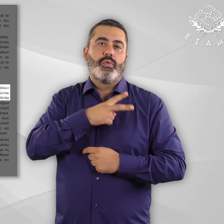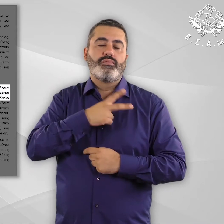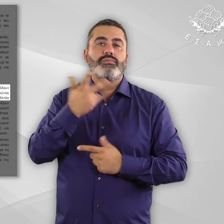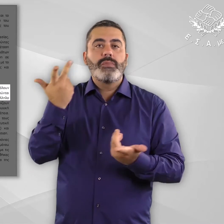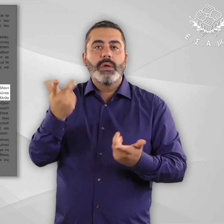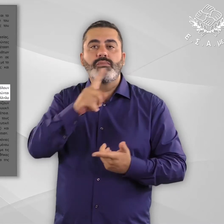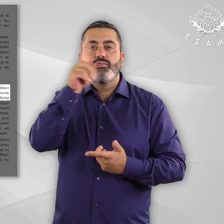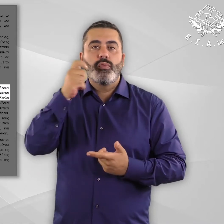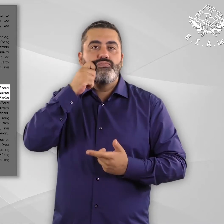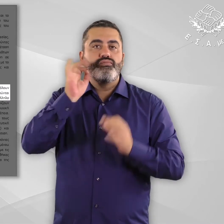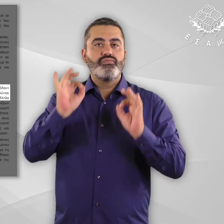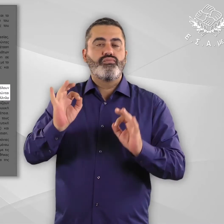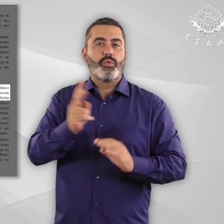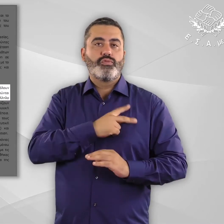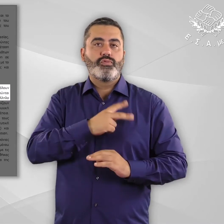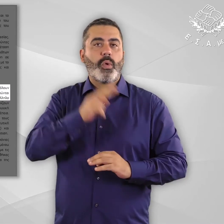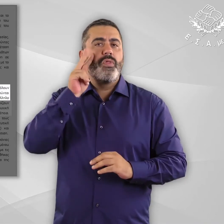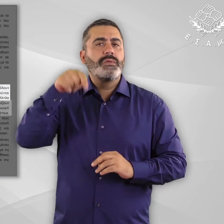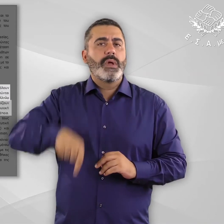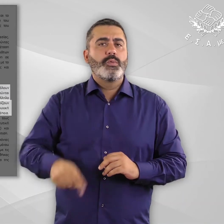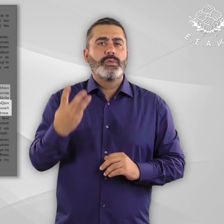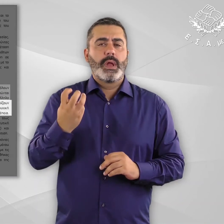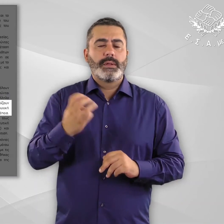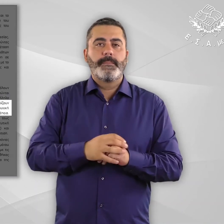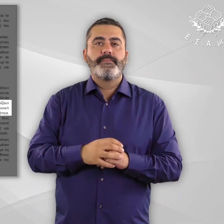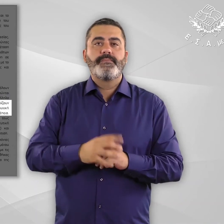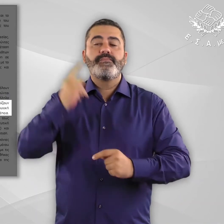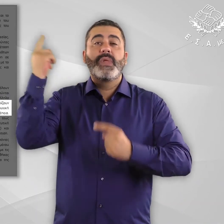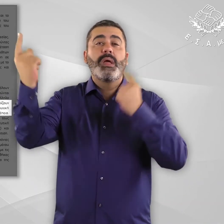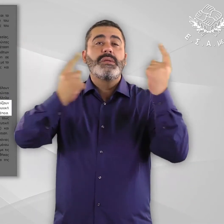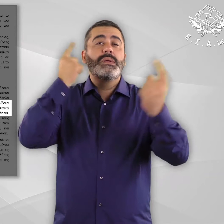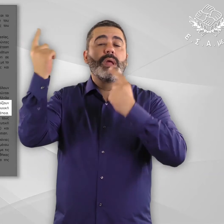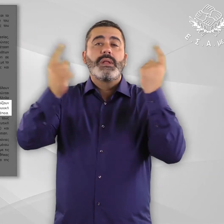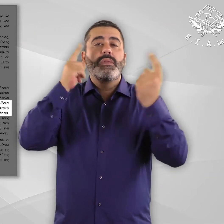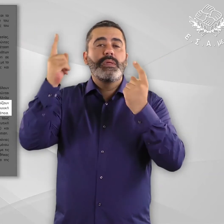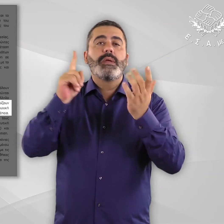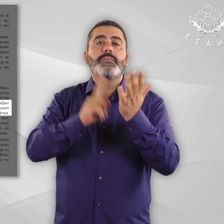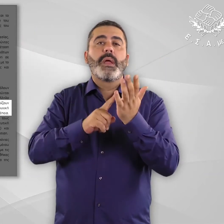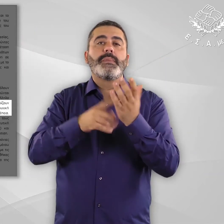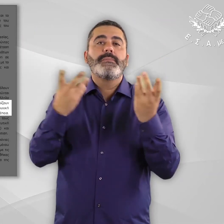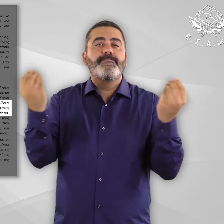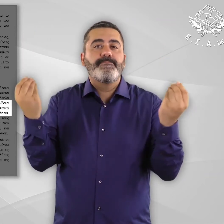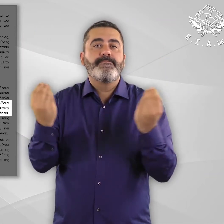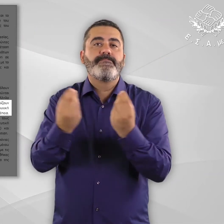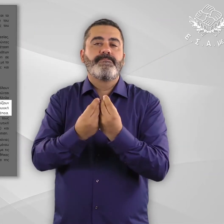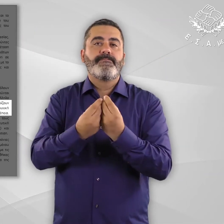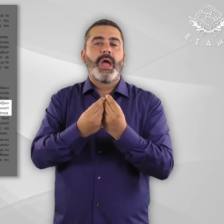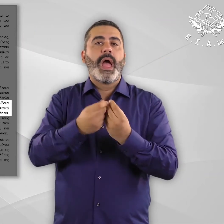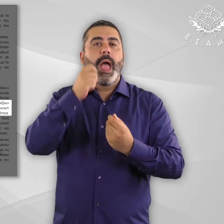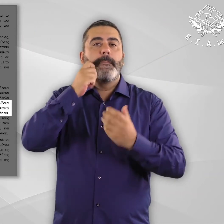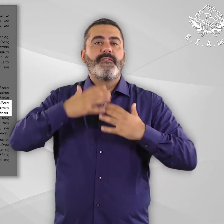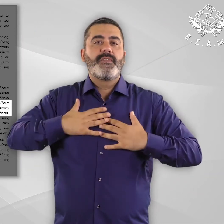κατάλληλο βιωτικό επίπεδο βλέπε υποσημείωση 30. Οι συνθήκες αυτές οφείλουν να εξασφαλίζουν την επιβίωσή τους και να